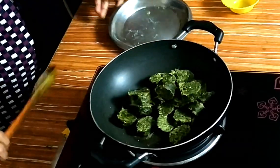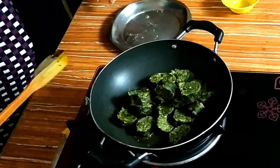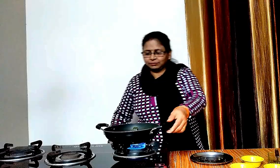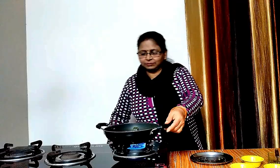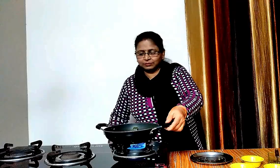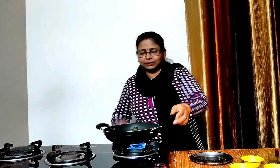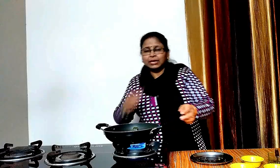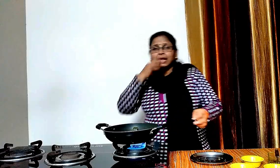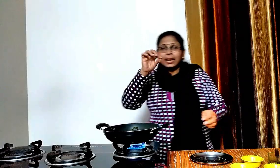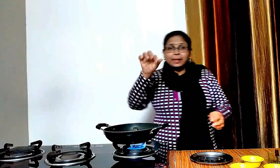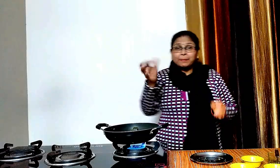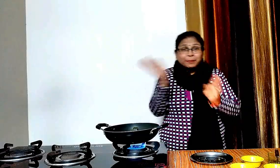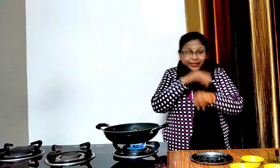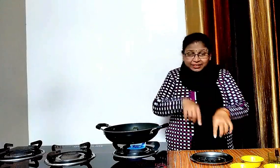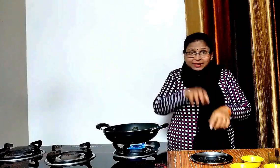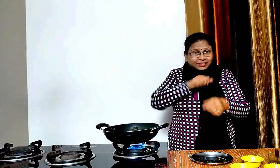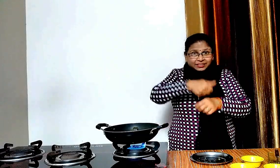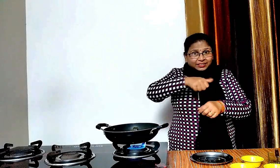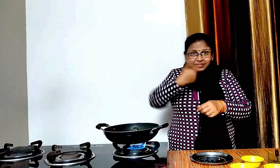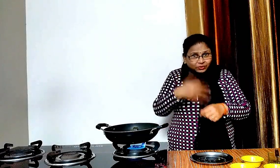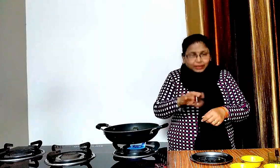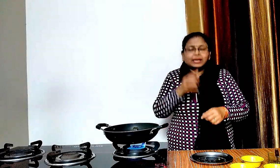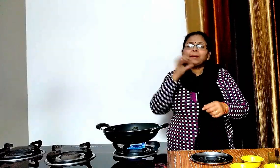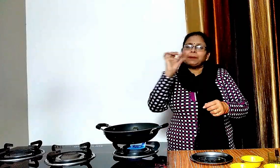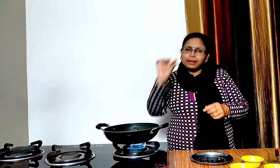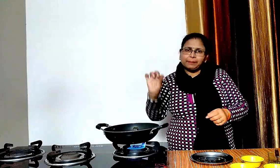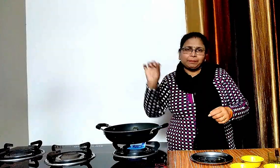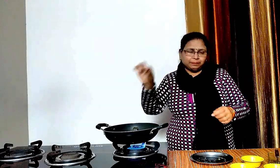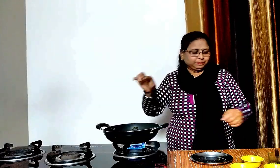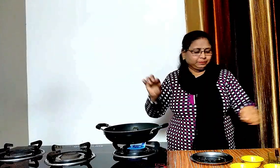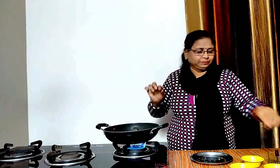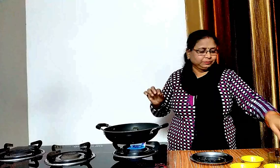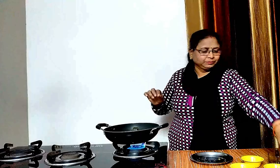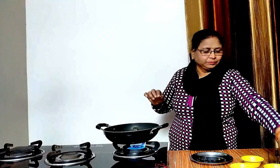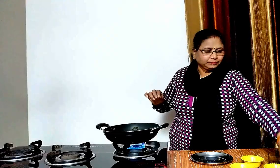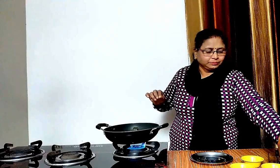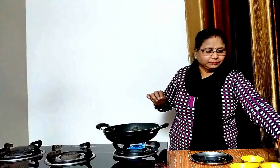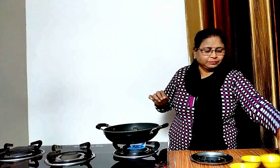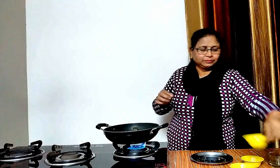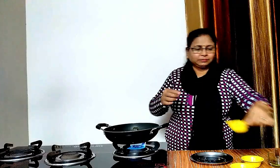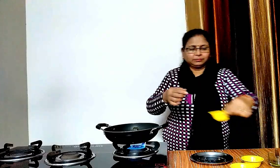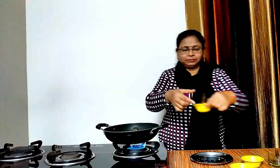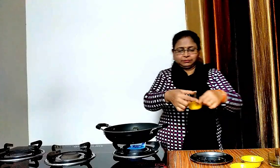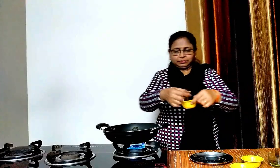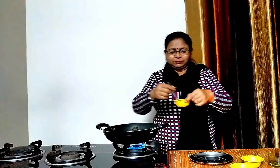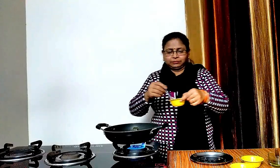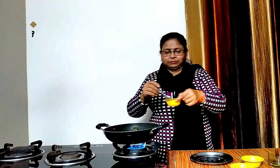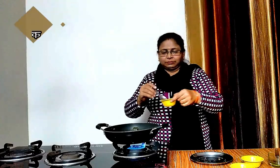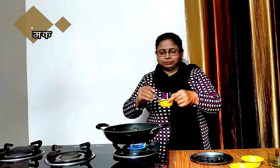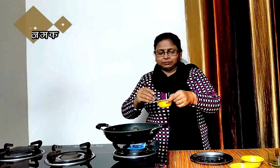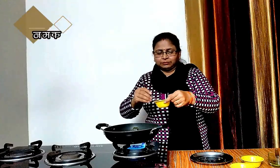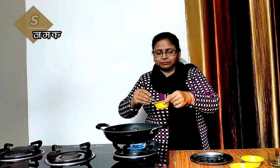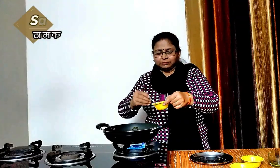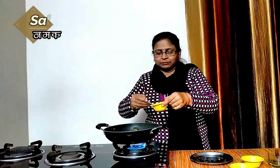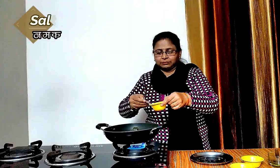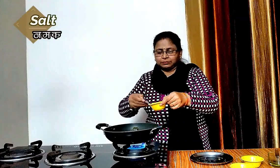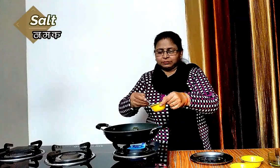अब इसमें थुड़ा सा नमक डालेंगे ध्यान राइ में इसमें नमक कम ही डालेंगे क्योंकि हमने गट्टे में भी अल्रेडी नमक डाल दिया था